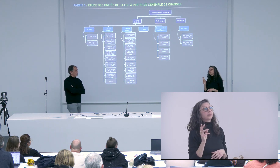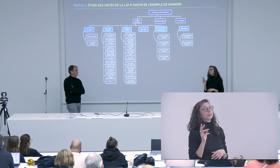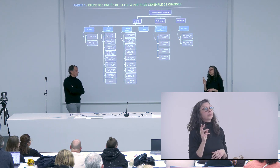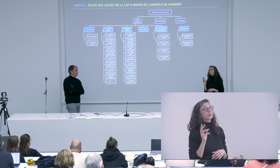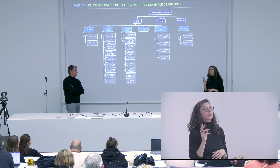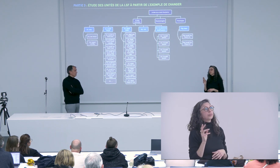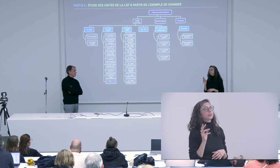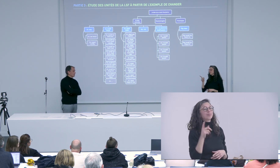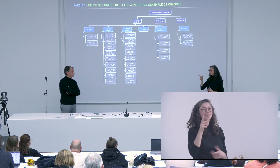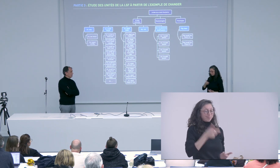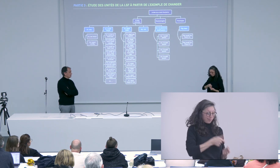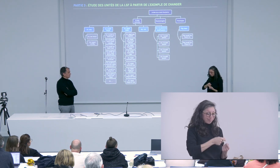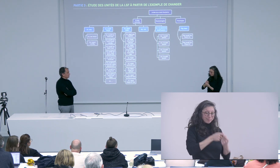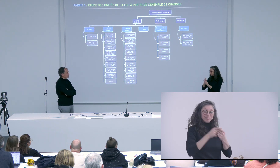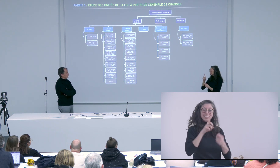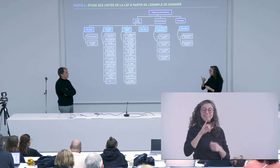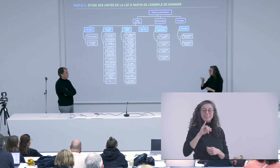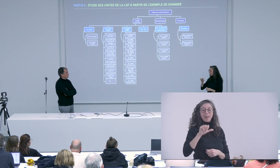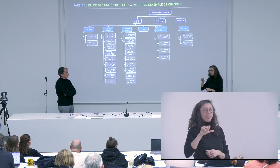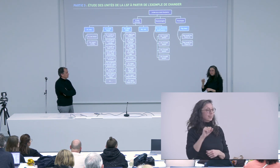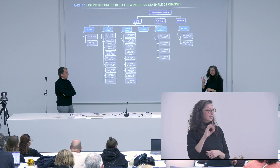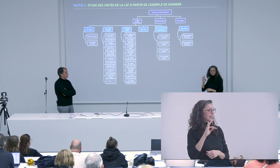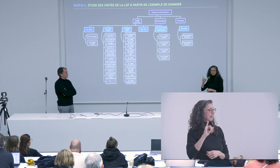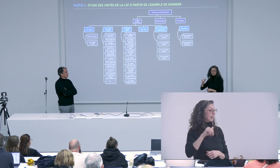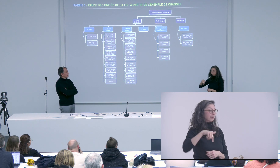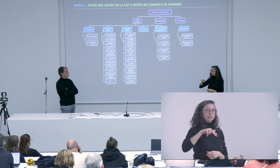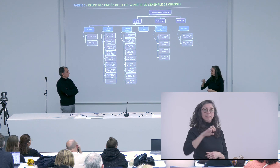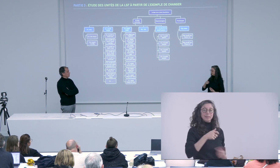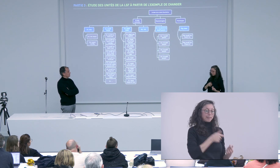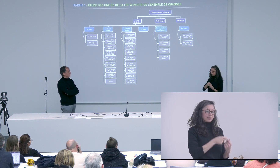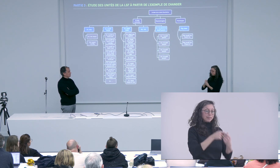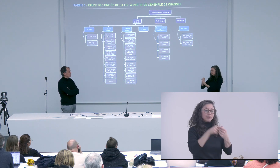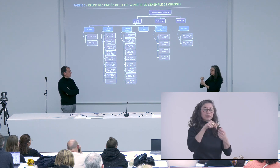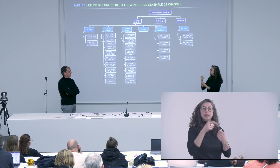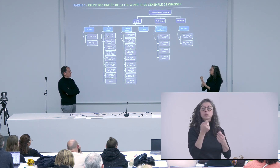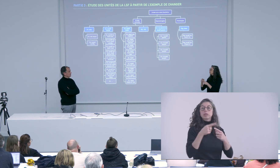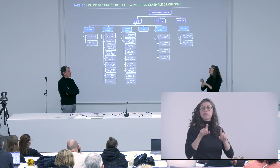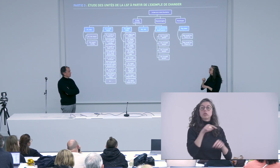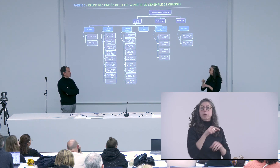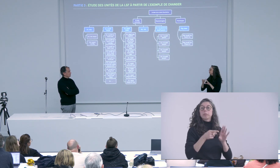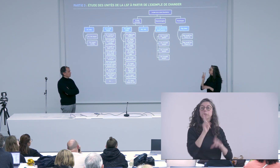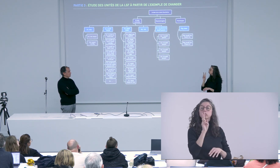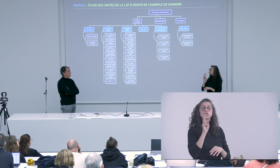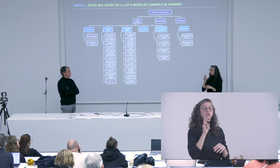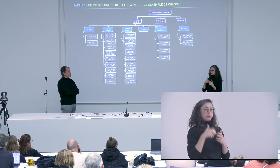finalement voilà il y eu beaucoup de choses que j'ai pu trouver alors si on est sur le diastratique